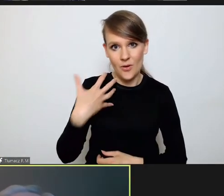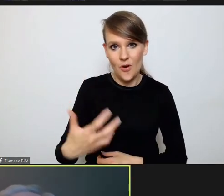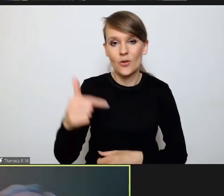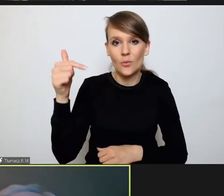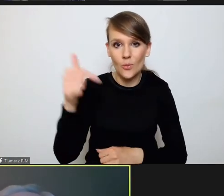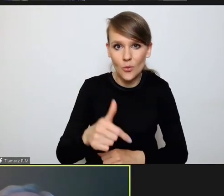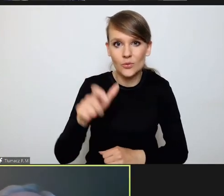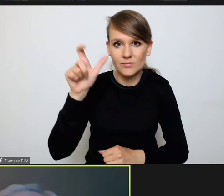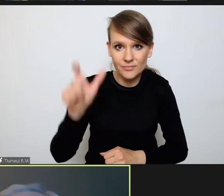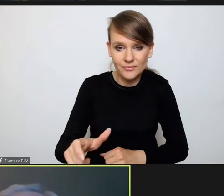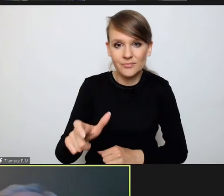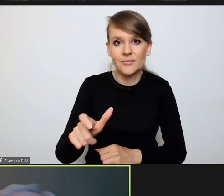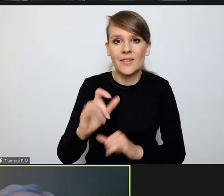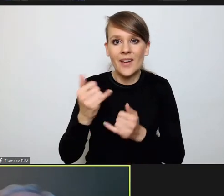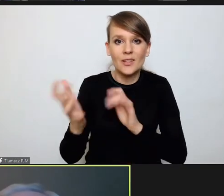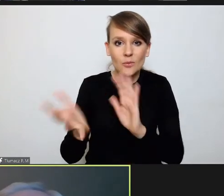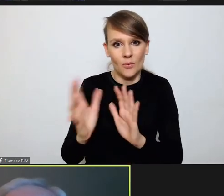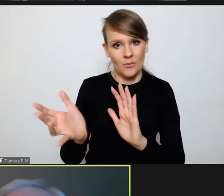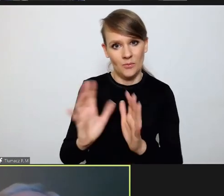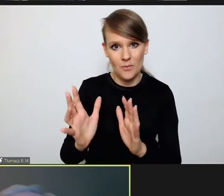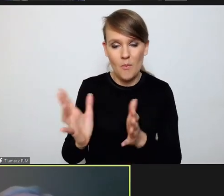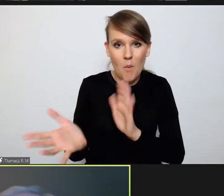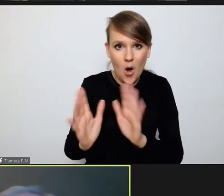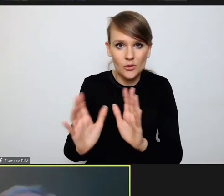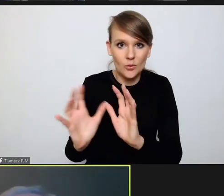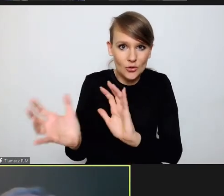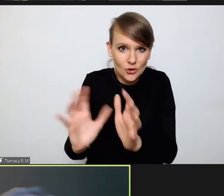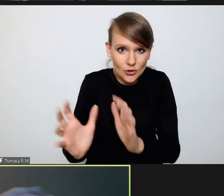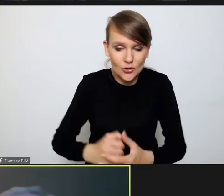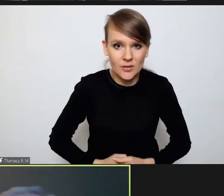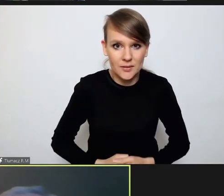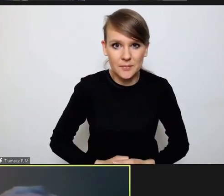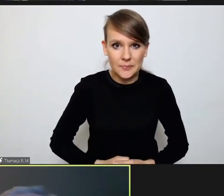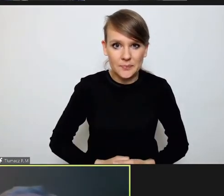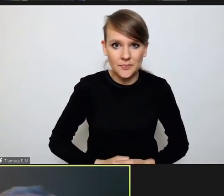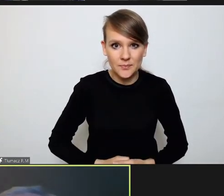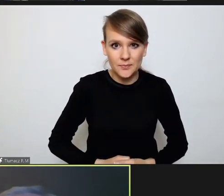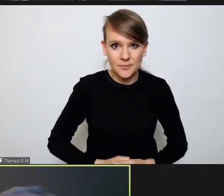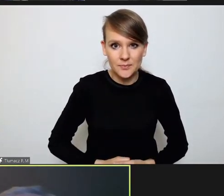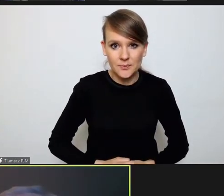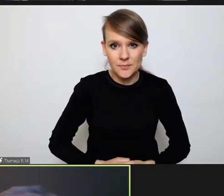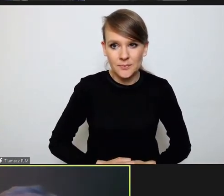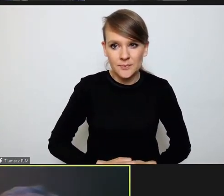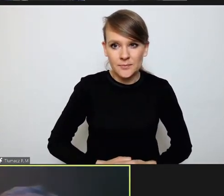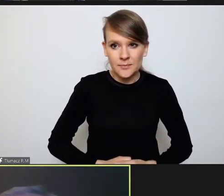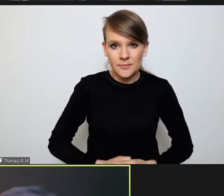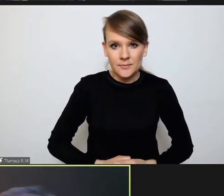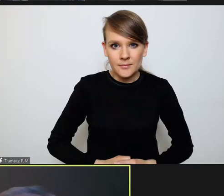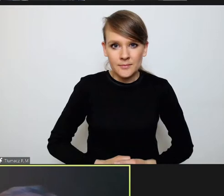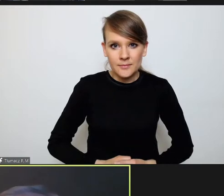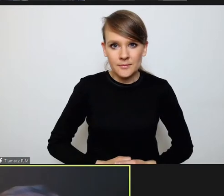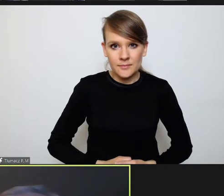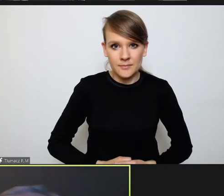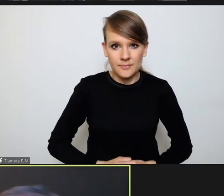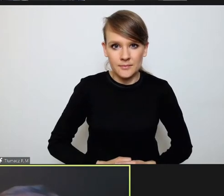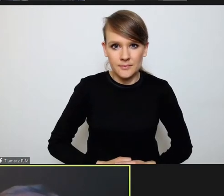go w jakiś sposób odpieścić. Otóż Piotrze, jedną z takich Twoich